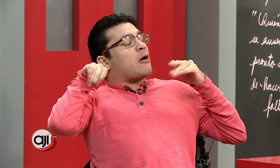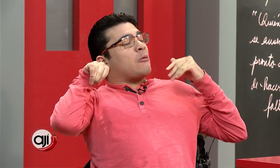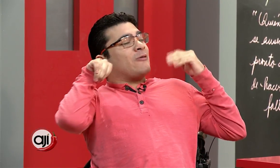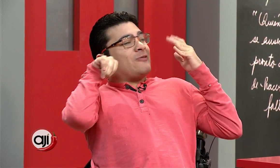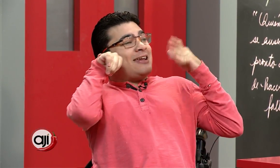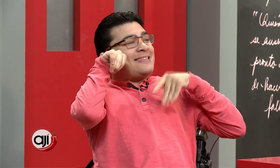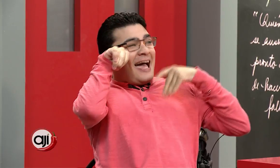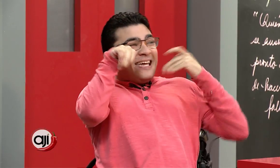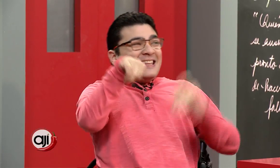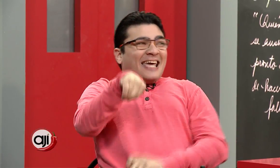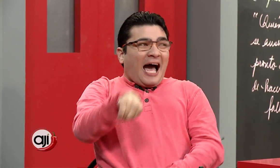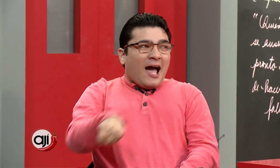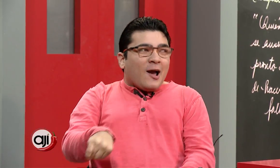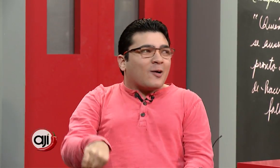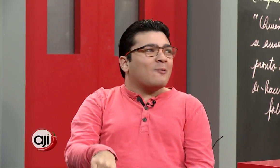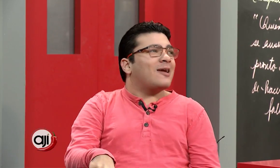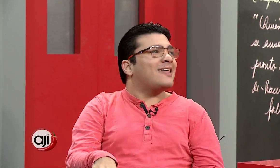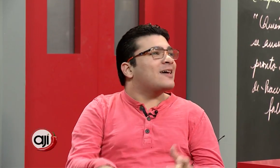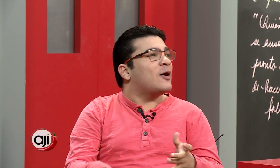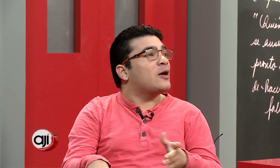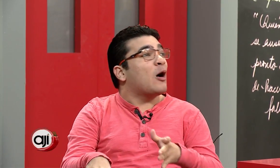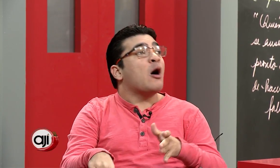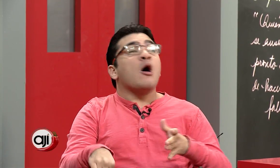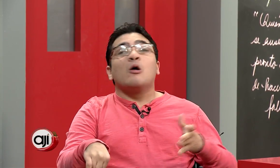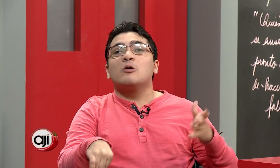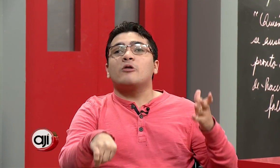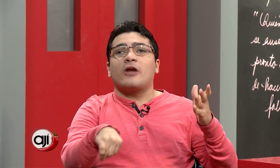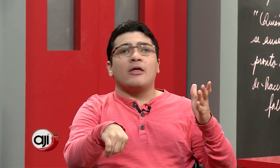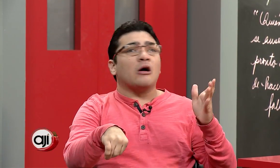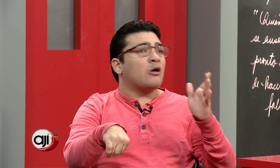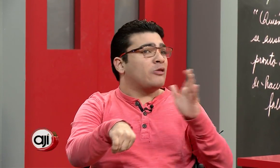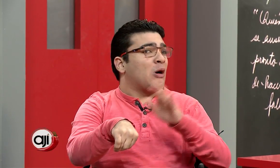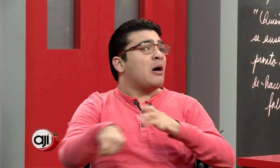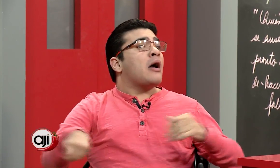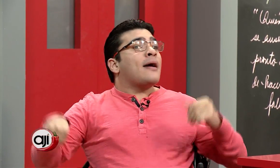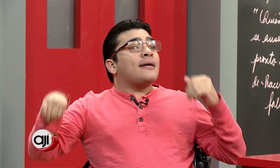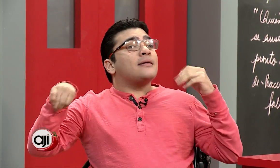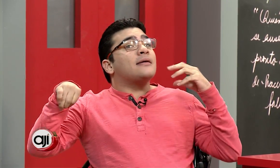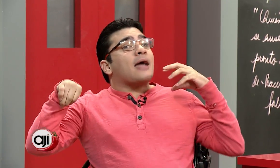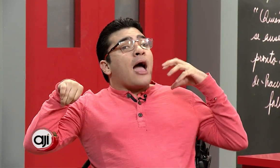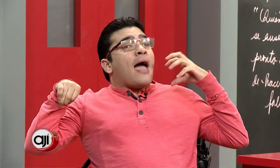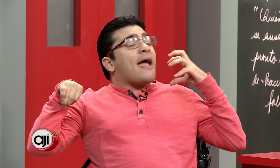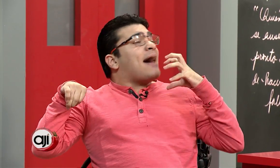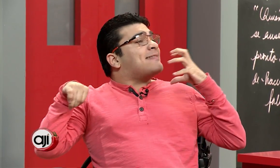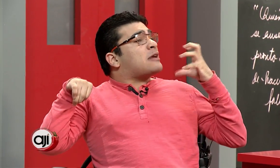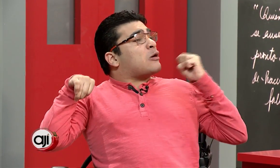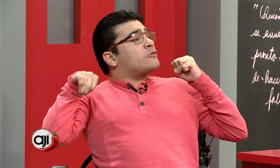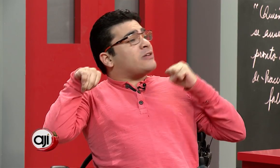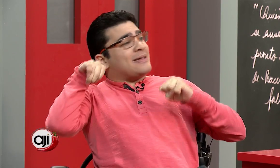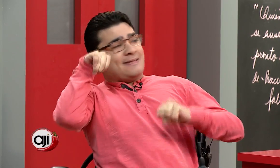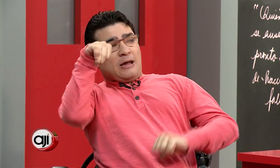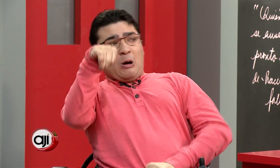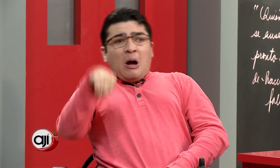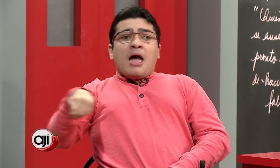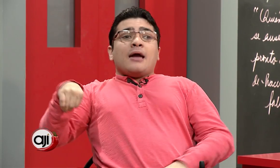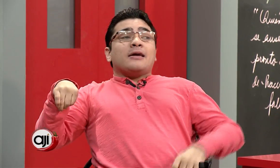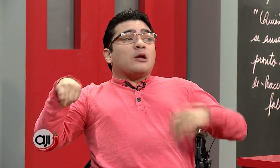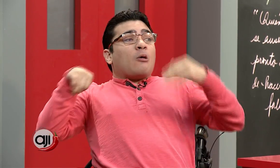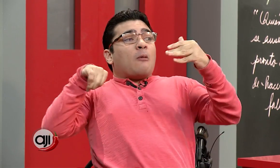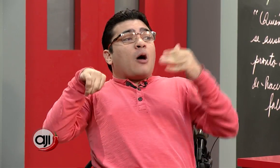como en filita india, como le digo yo, uno tras de otro. Y es hacer conciencia, ¿no? Y lo vamos